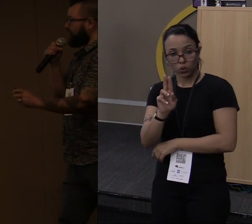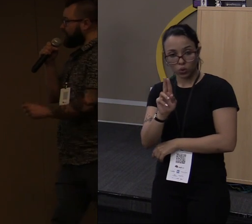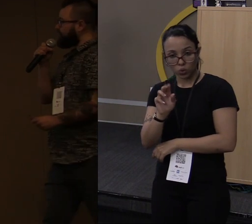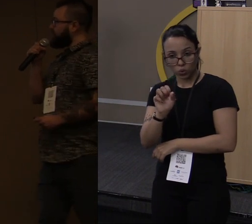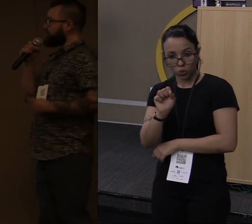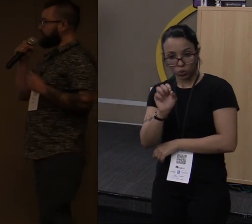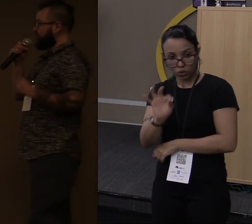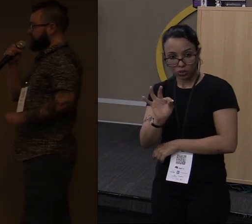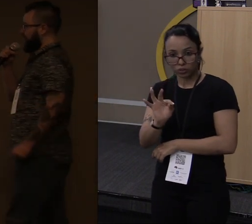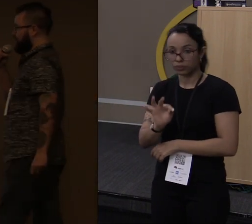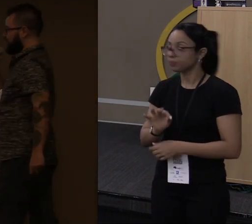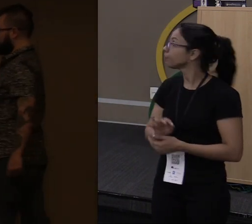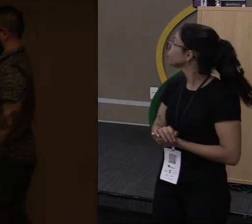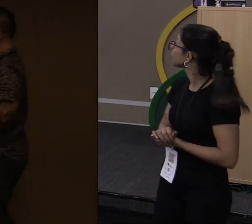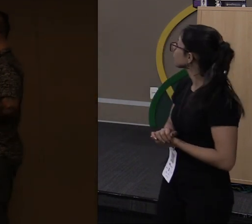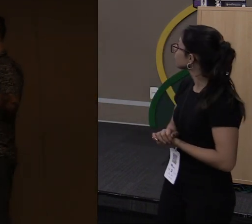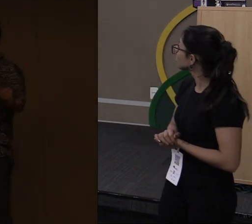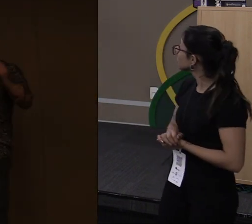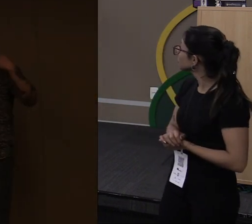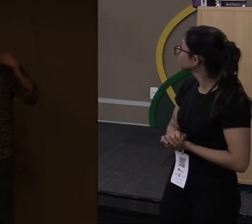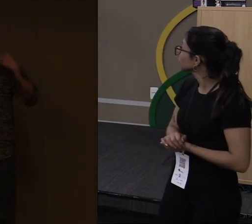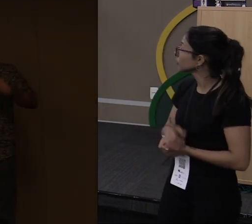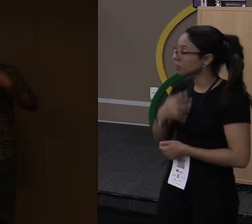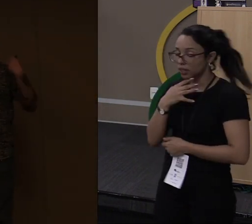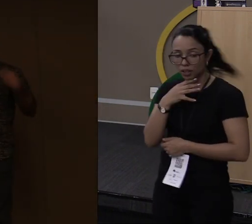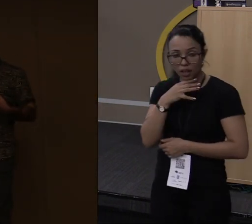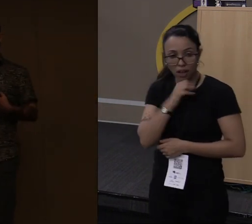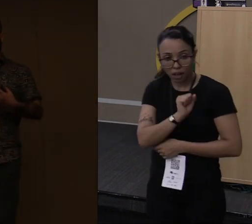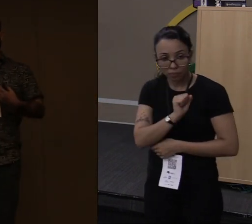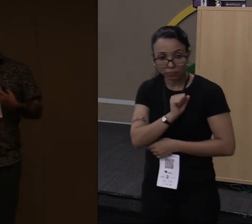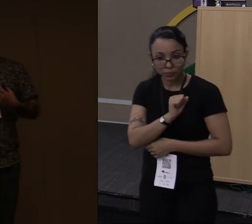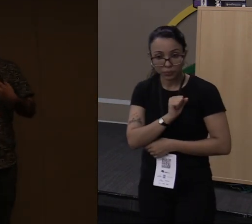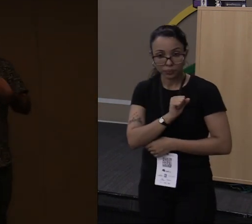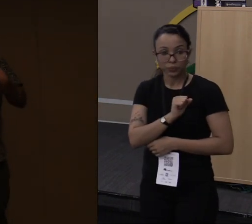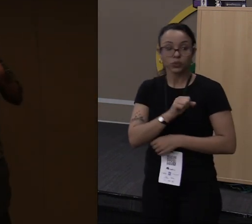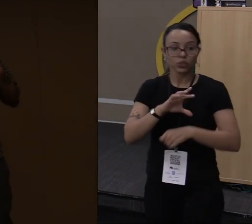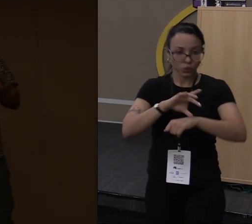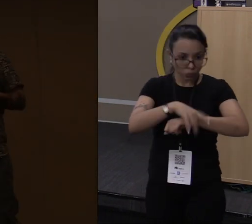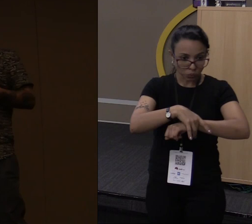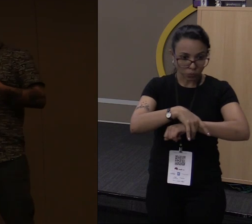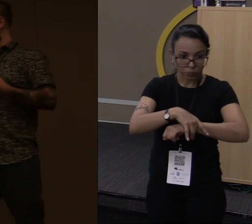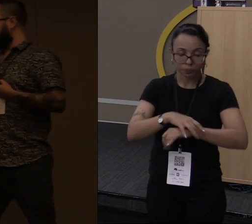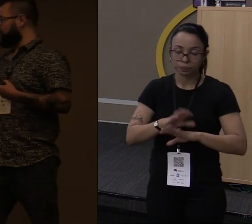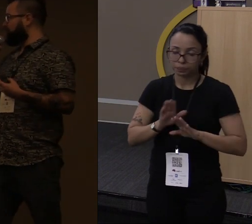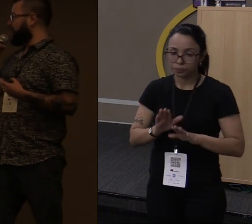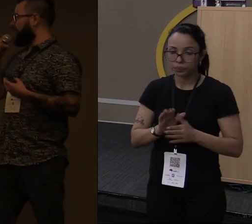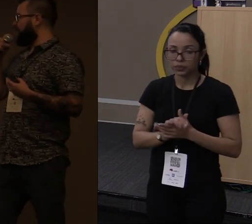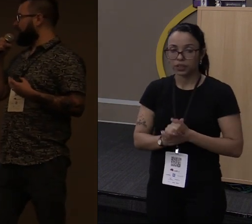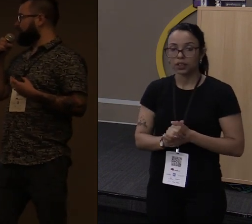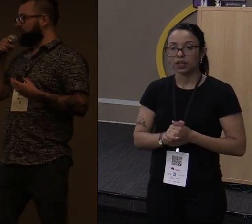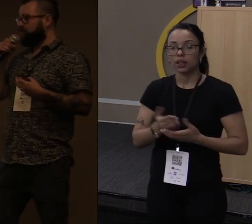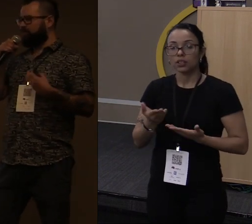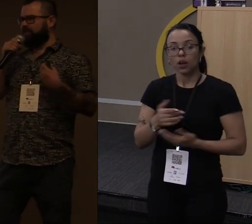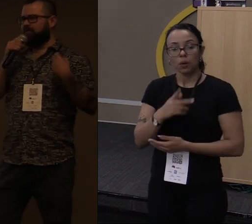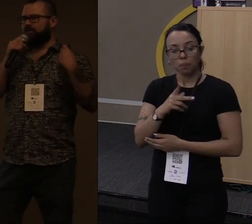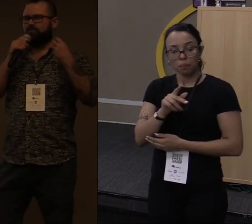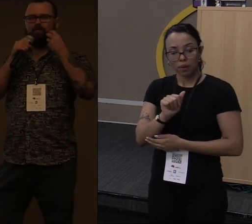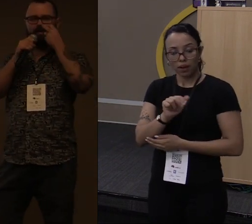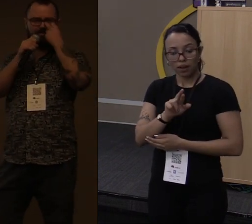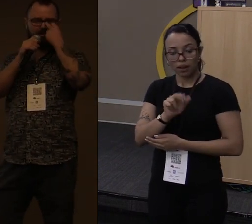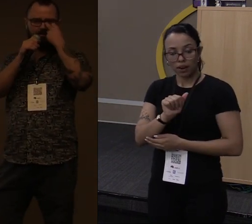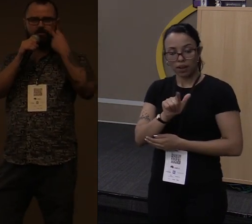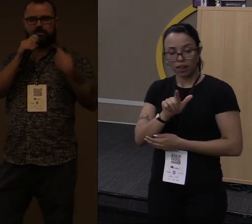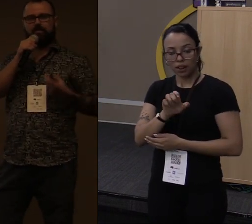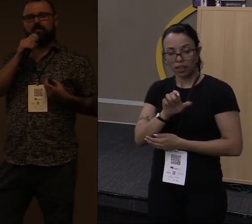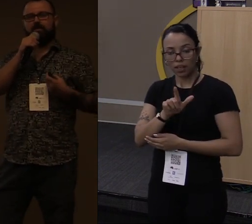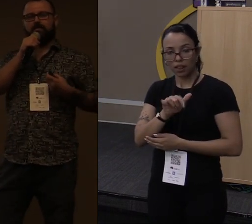Então aqui é a parte de Rust rápido. E eu falei que além disso ele é concorrente e seguro. Então vamos começar falando de paralelismo. Eu sei que já teve